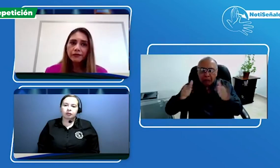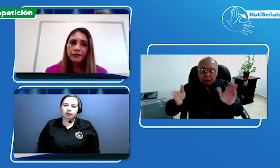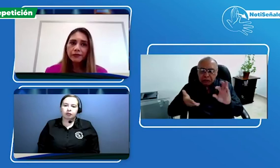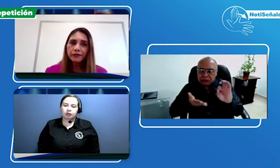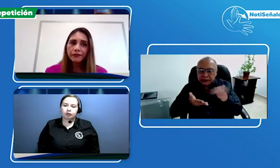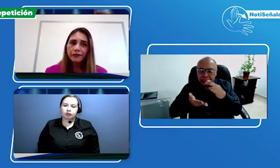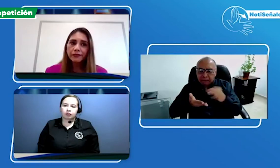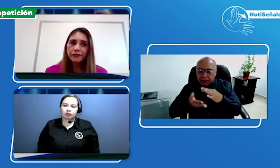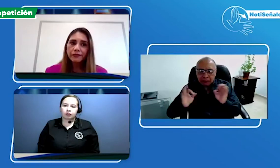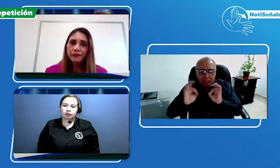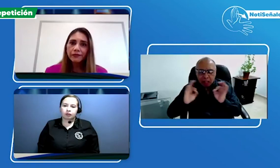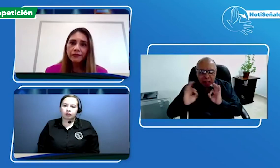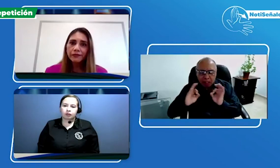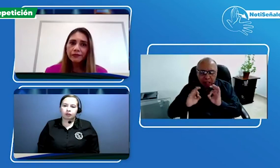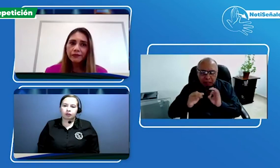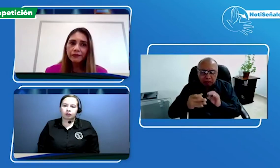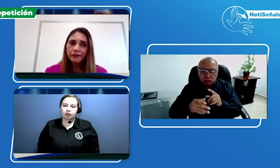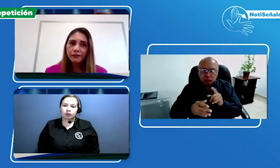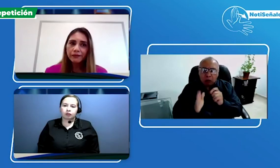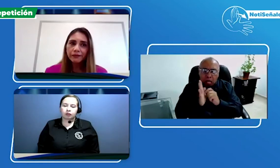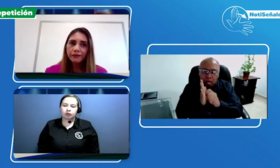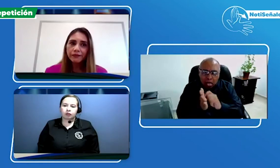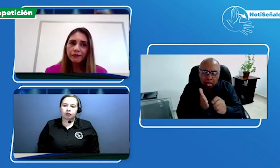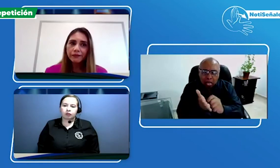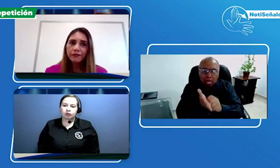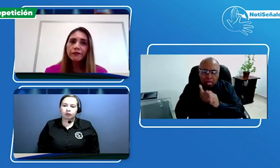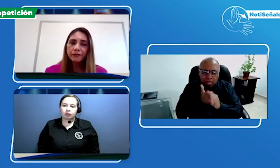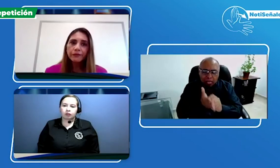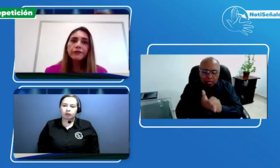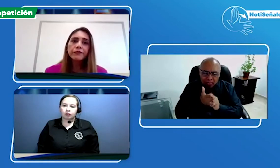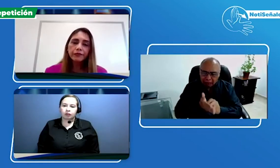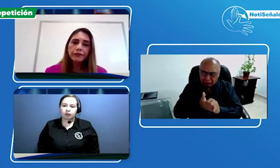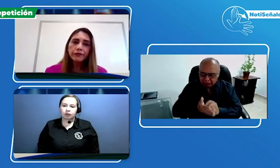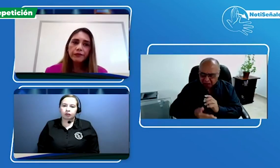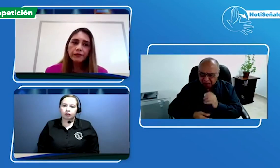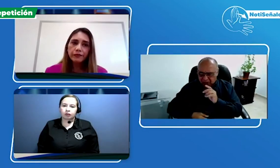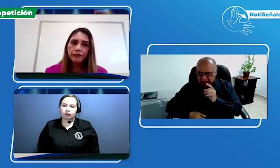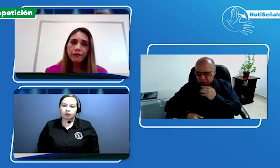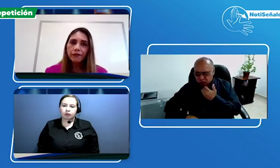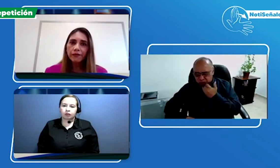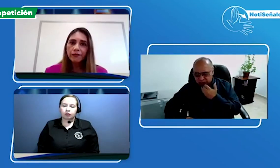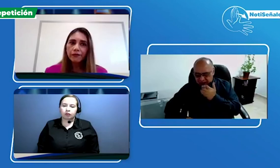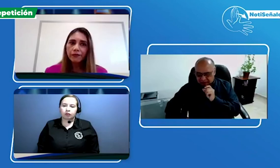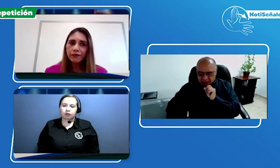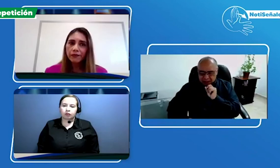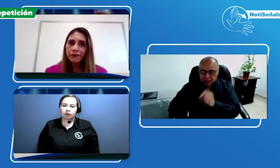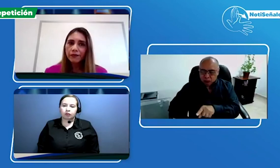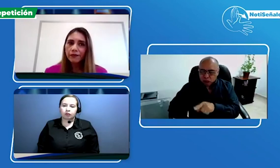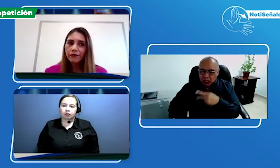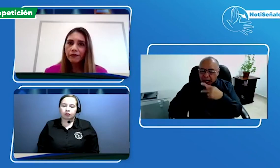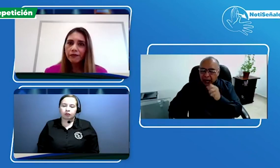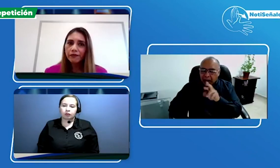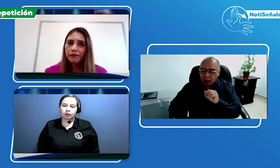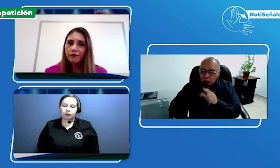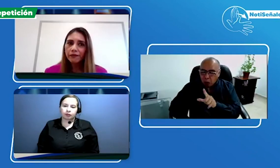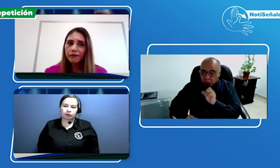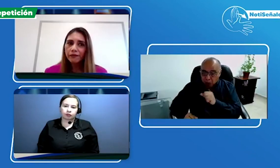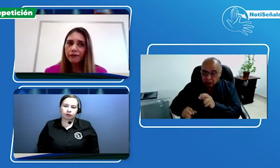ColSubsidio, pero no conté con el servicio de interpretación en línea. Dice ella que tuvo que hacerlo a través del texto